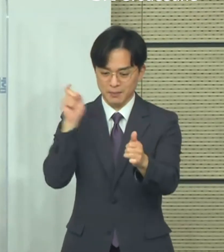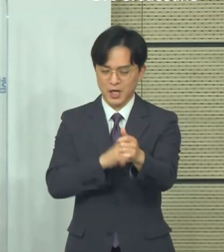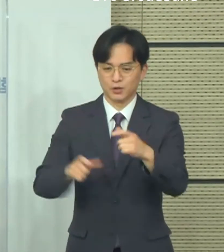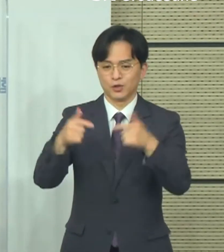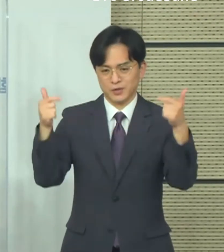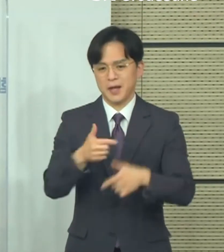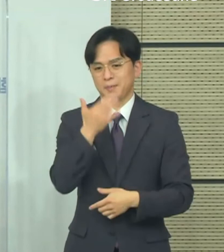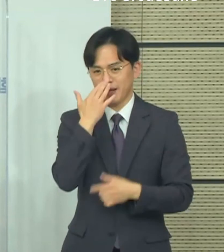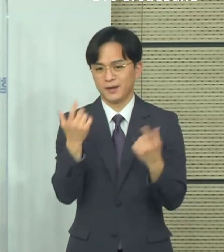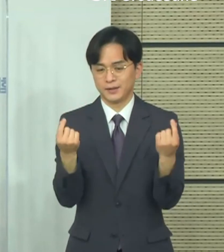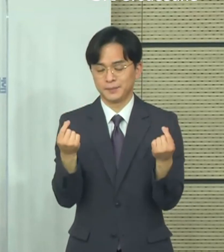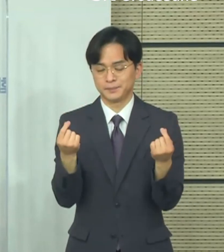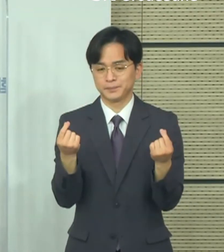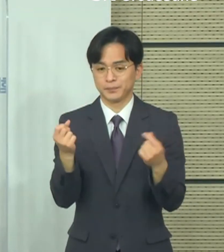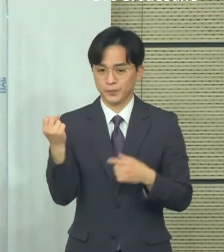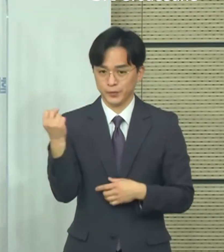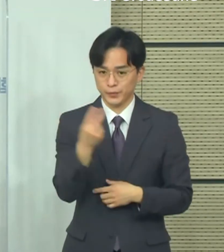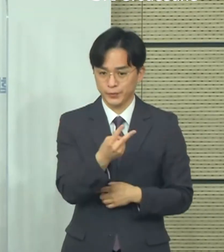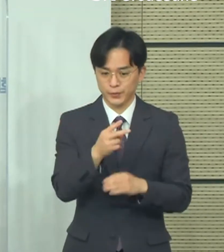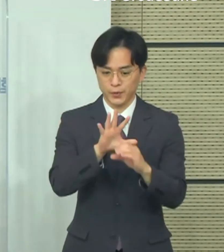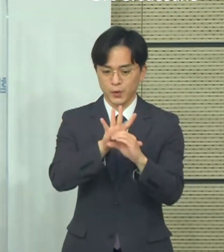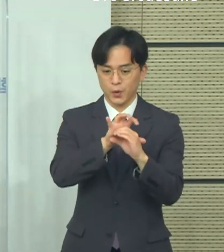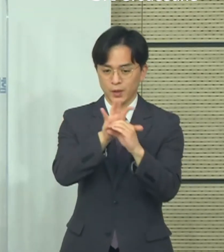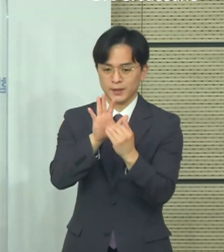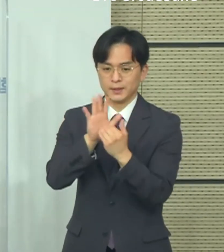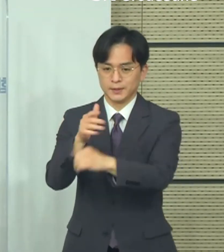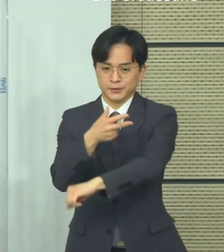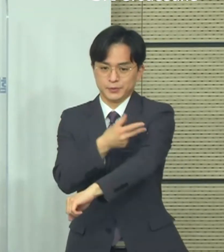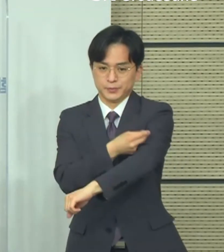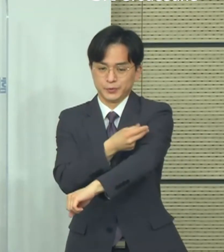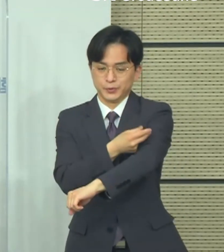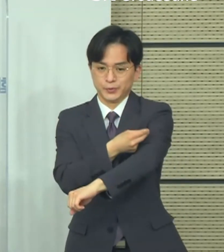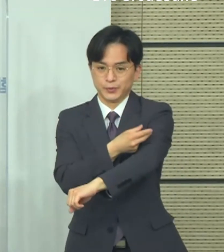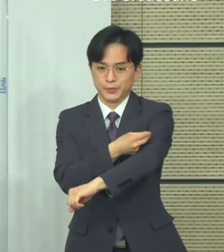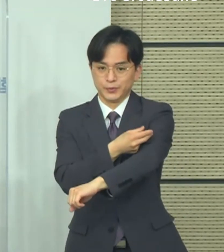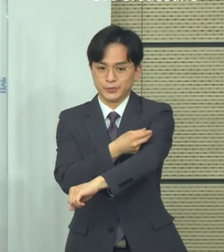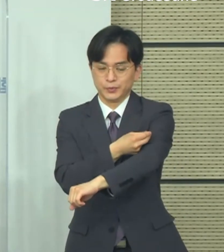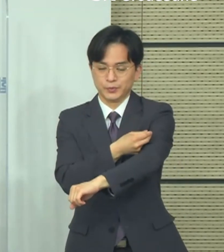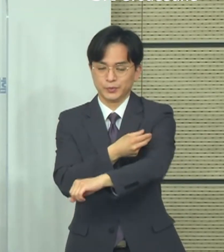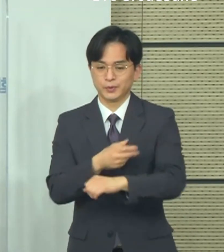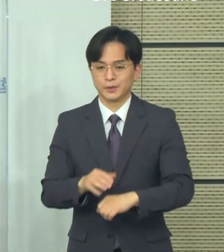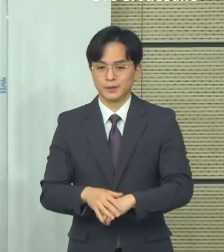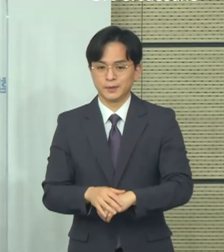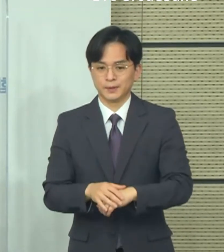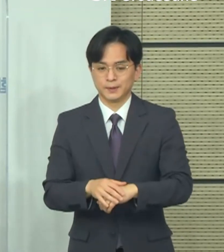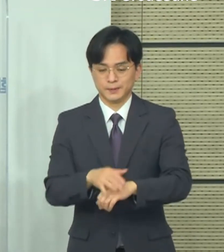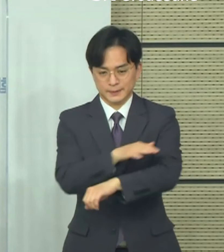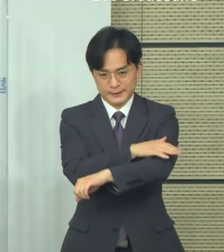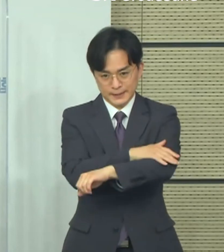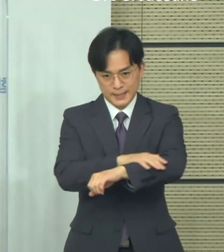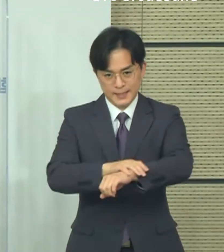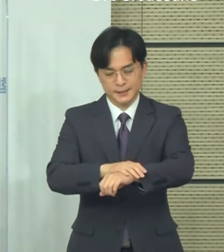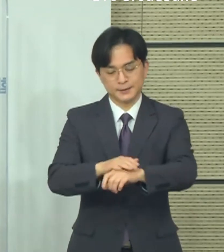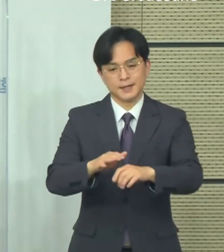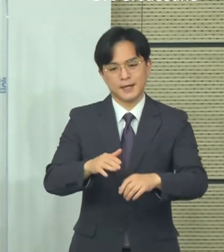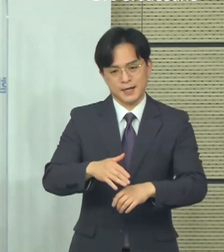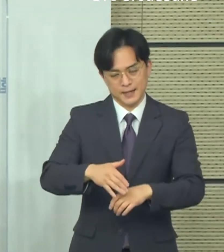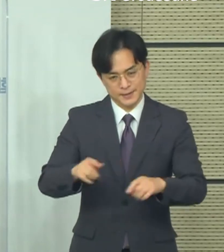보고 있습니다. 이와 동시에 예방접종에 대해서 적극적으로 참여해 주셔서